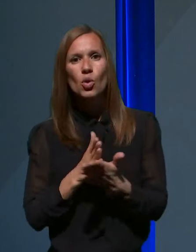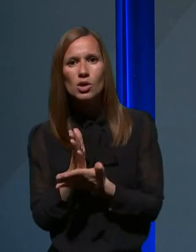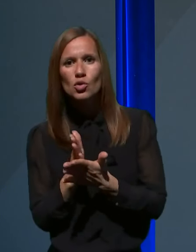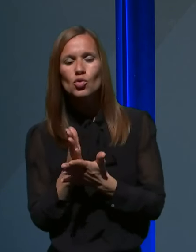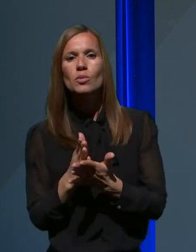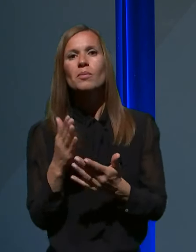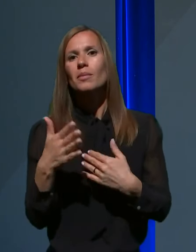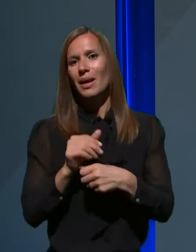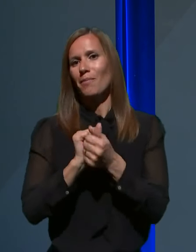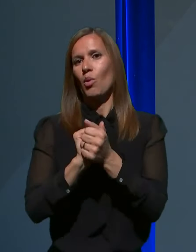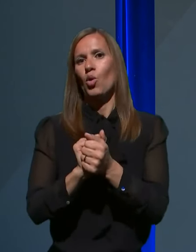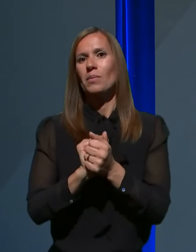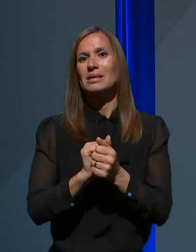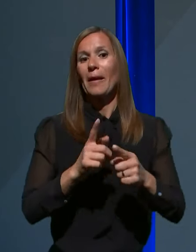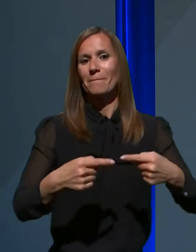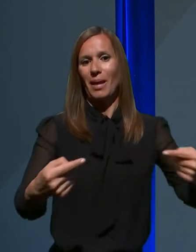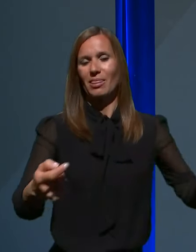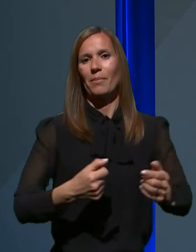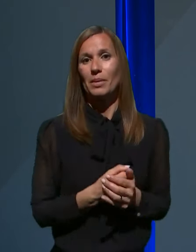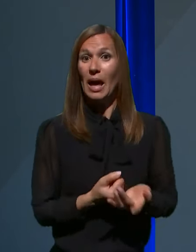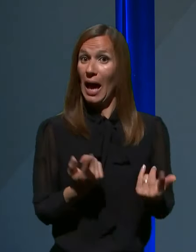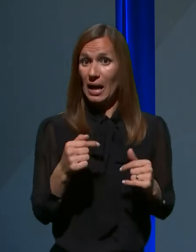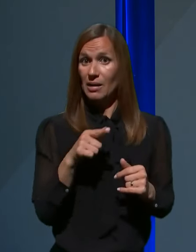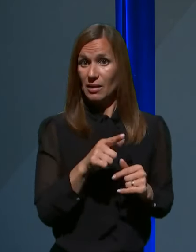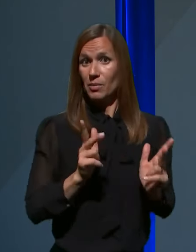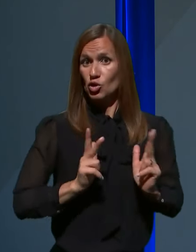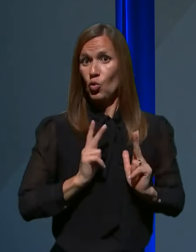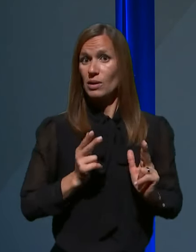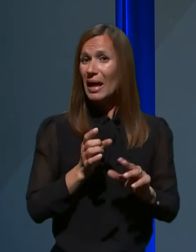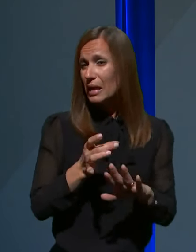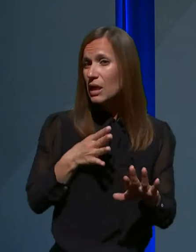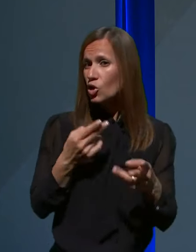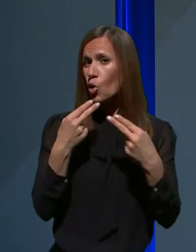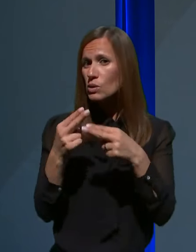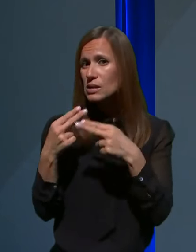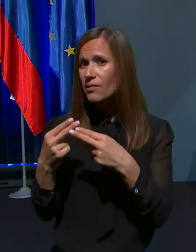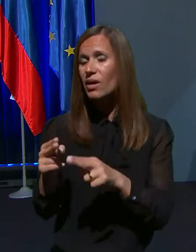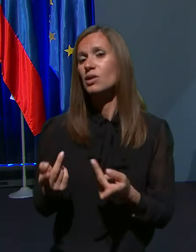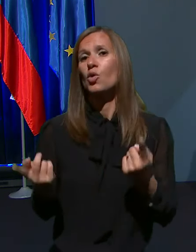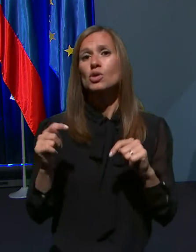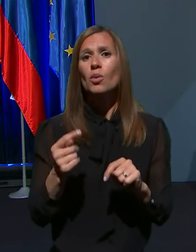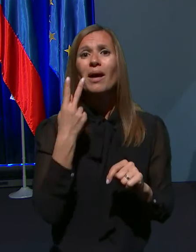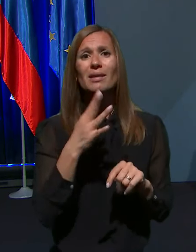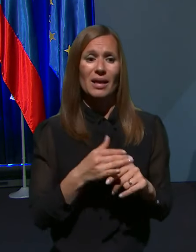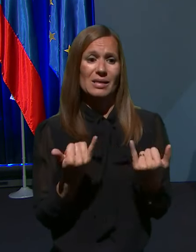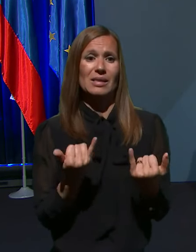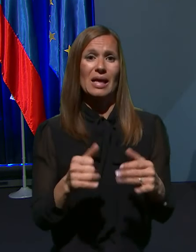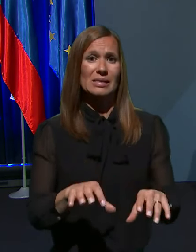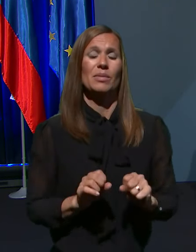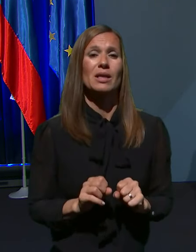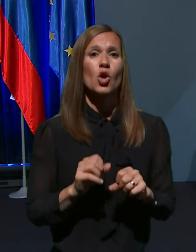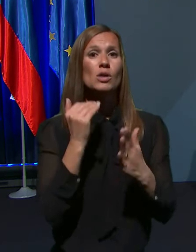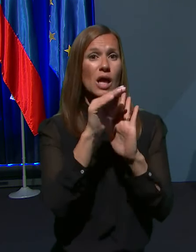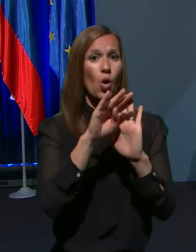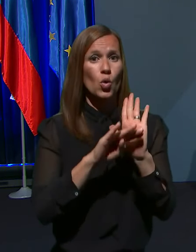pandemijo? Bi pri takšnem stanju pričakovali hitrejše odzivanje oziroma glede na sedaj sprejeto zakonodajo, bi